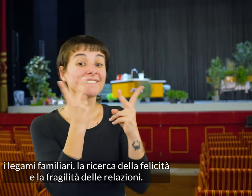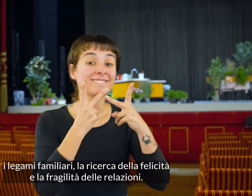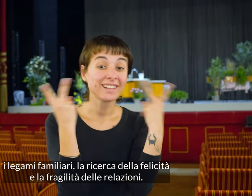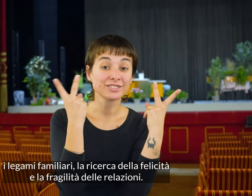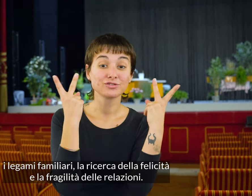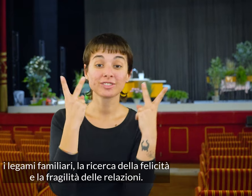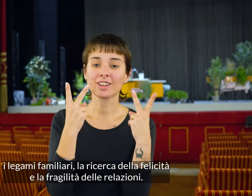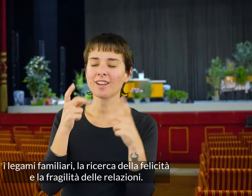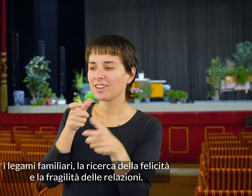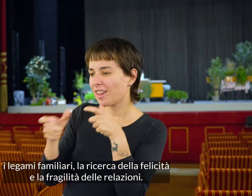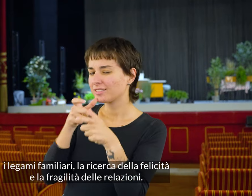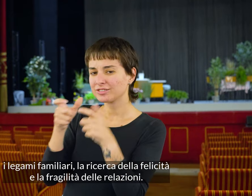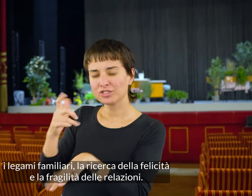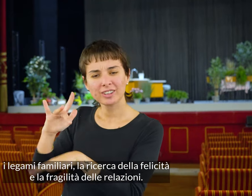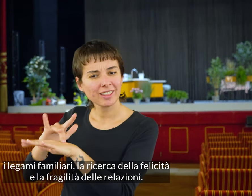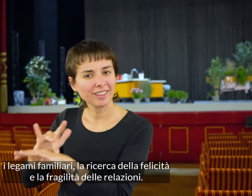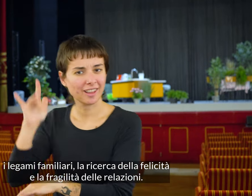e la fragilità delle relazioni.